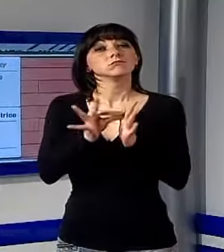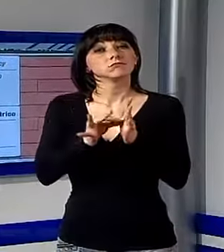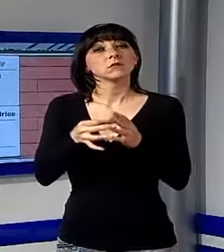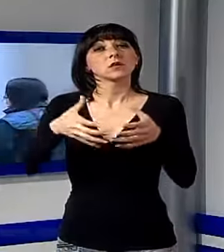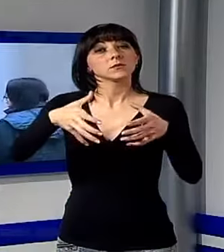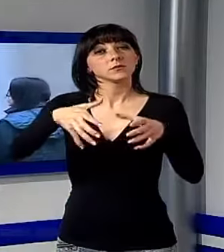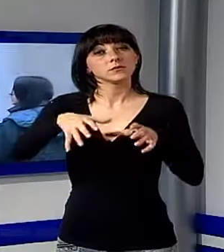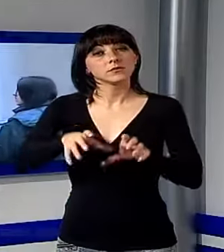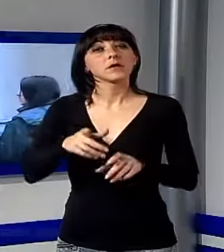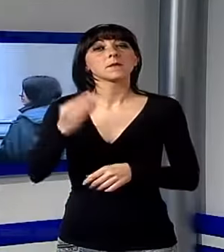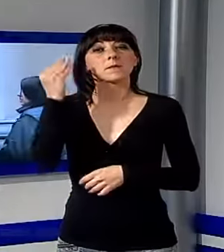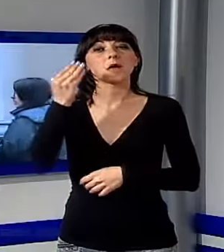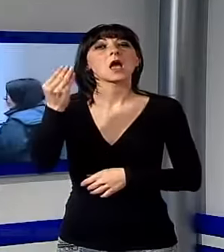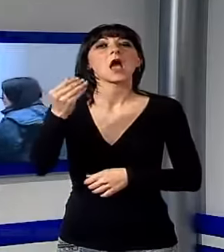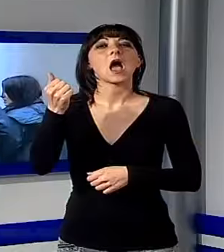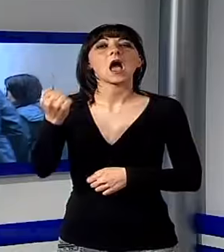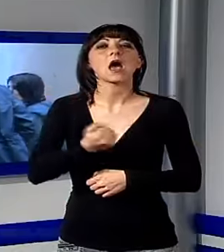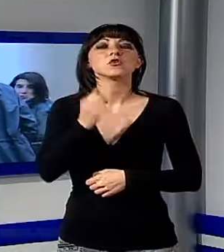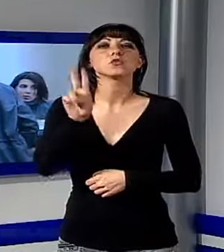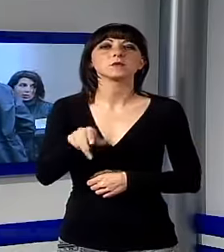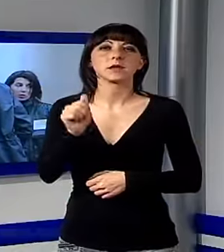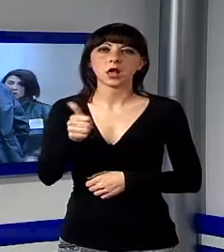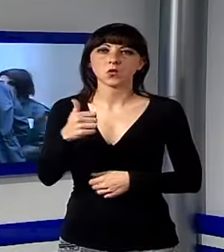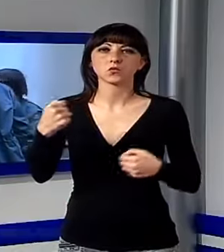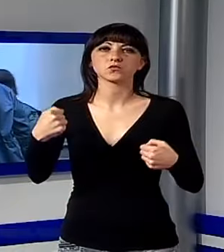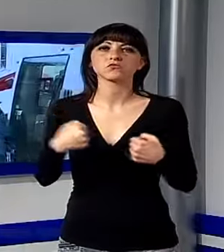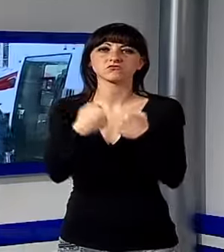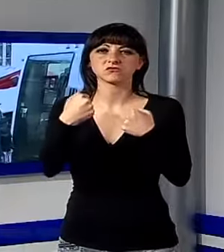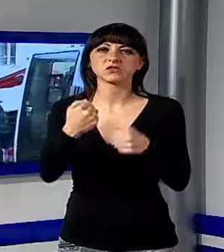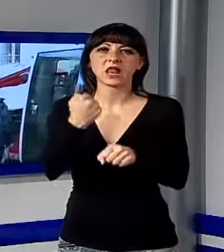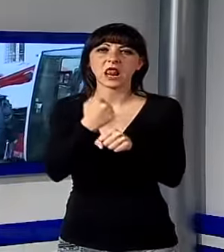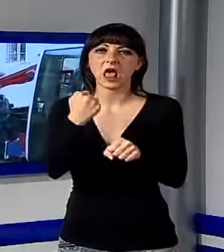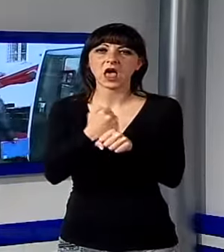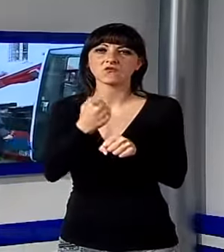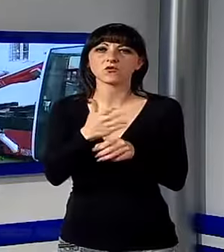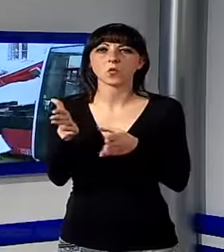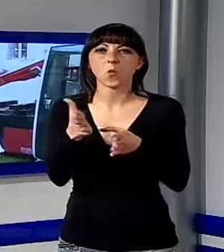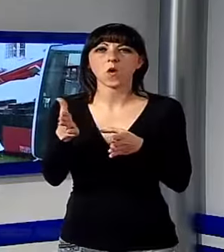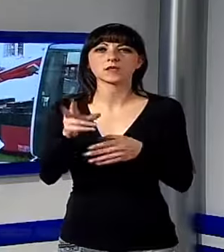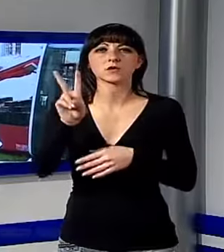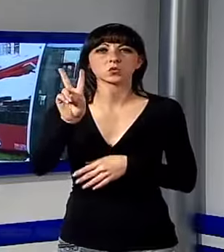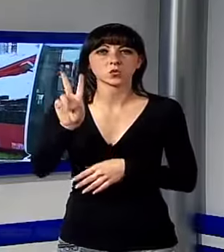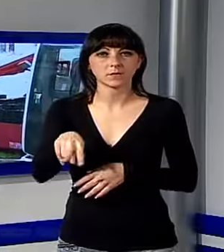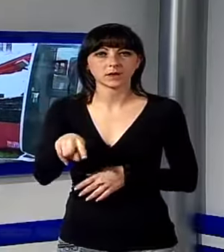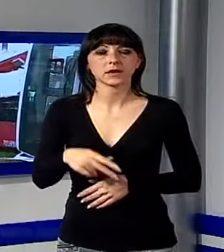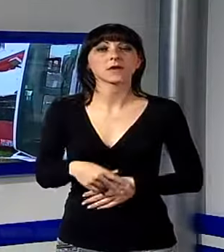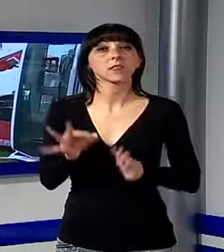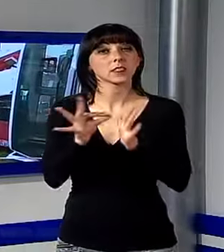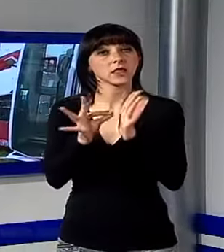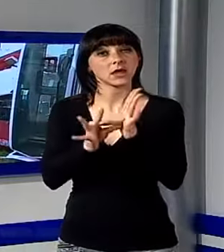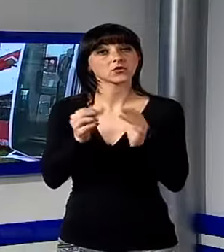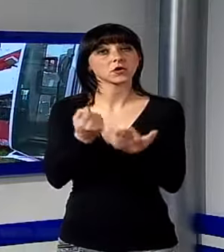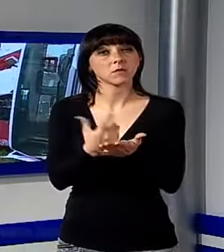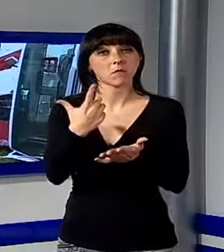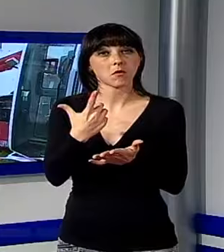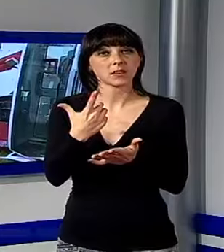nel 2011 in un anno gli infortuni erano stati quasi 3.000. Il dato più importante è quello che riguarda la gravità degli